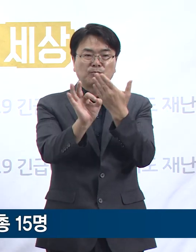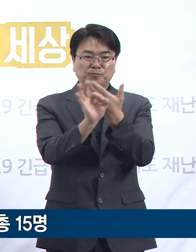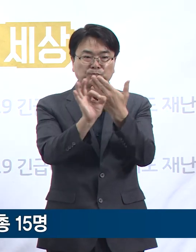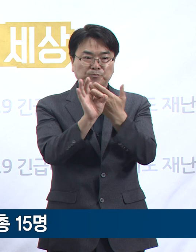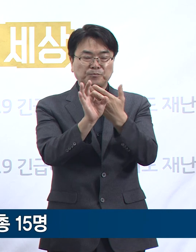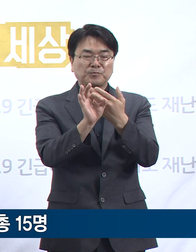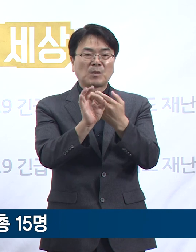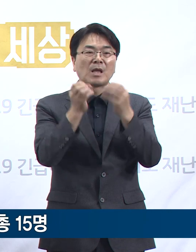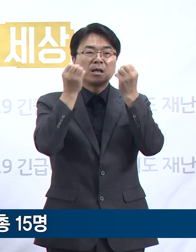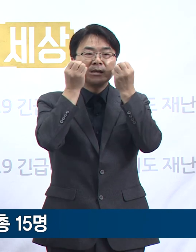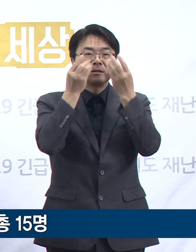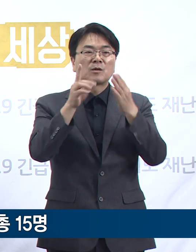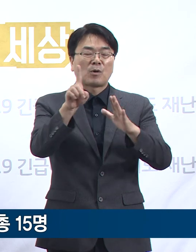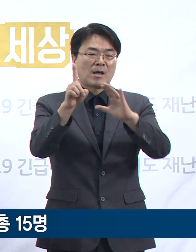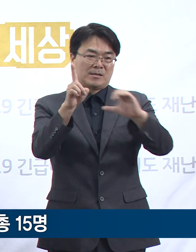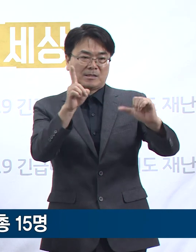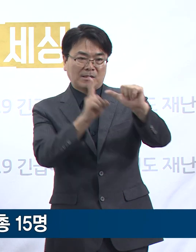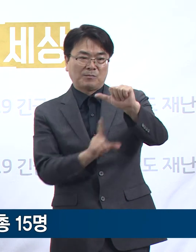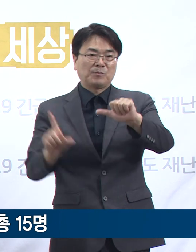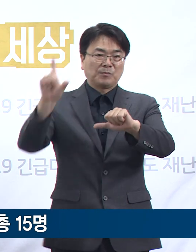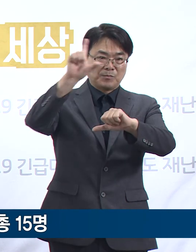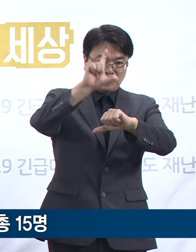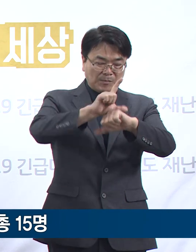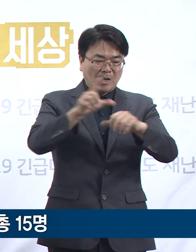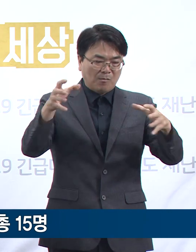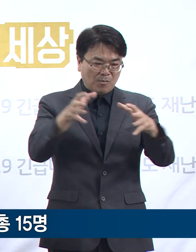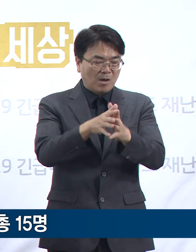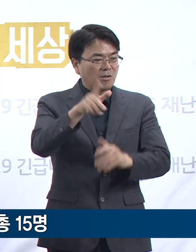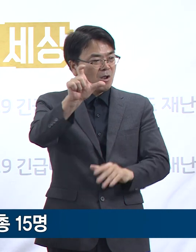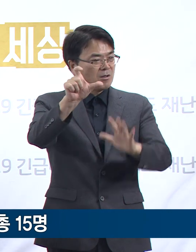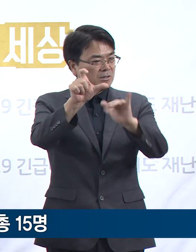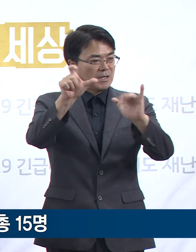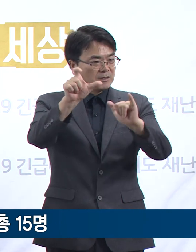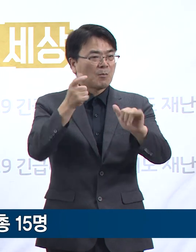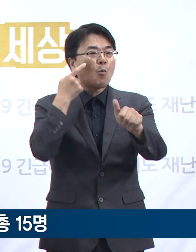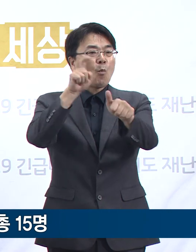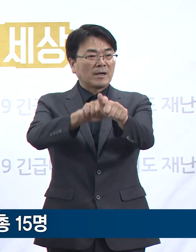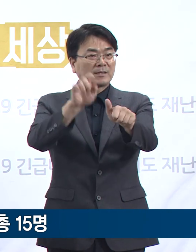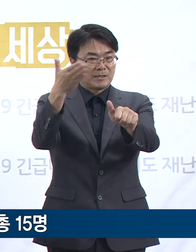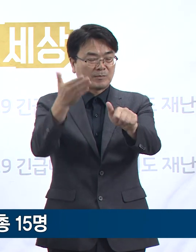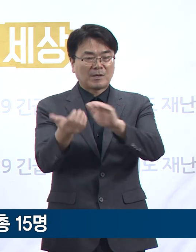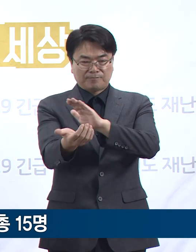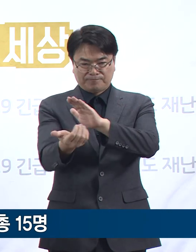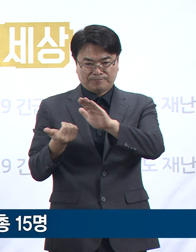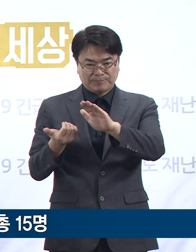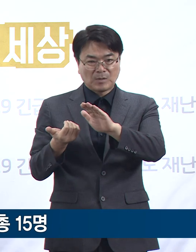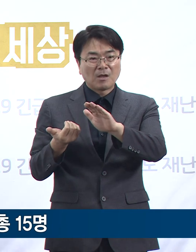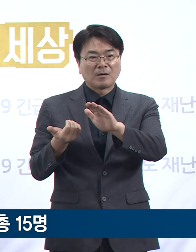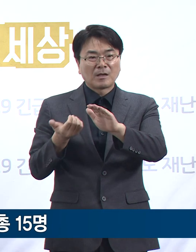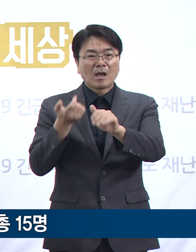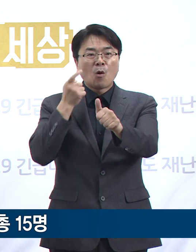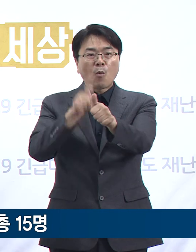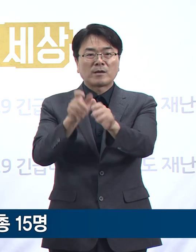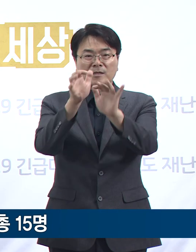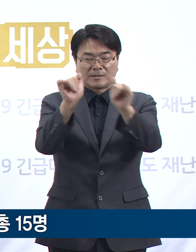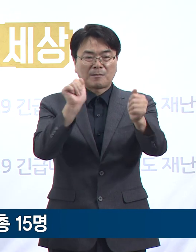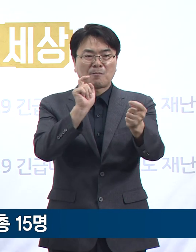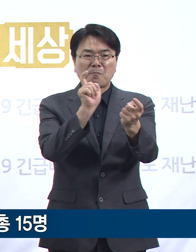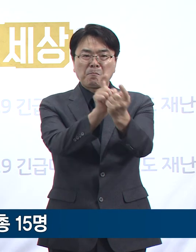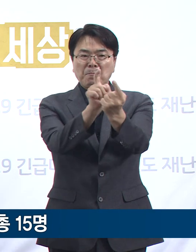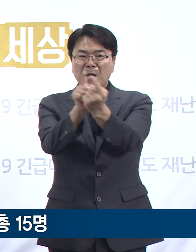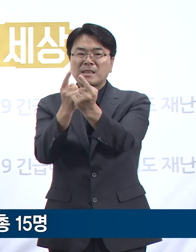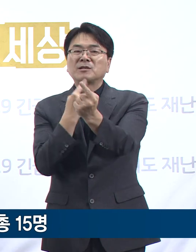확진자 1명 발생으로 누적 확진자는 총 15명입니다. 기확진자와의 접촉으로 자가격리 중이었으며